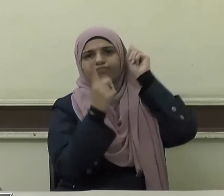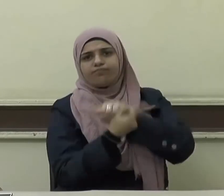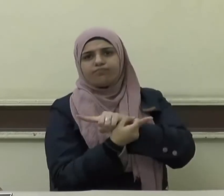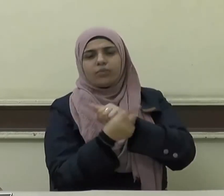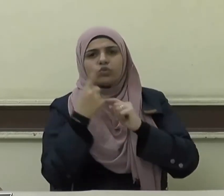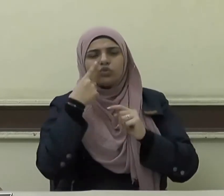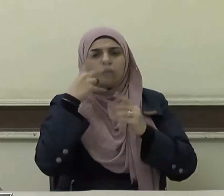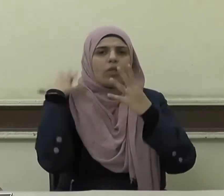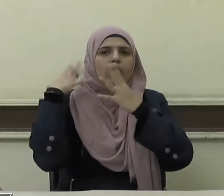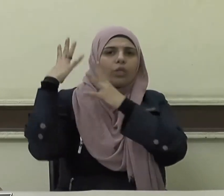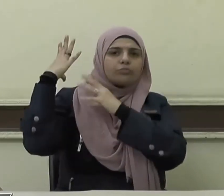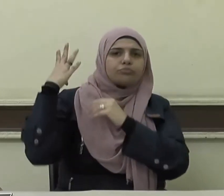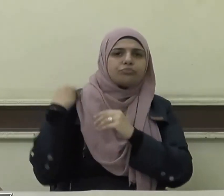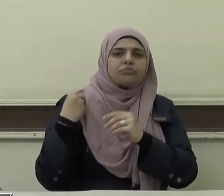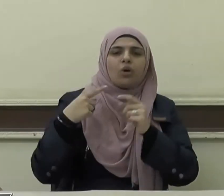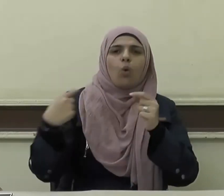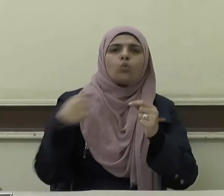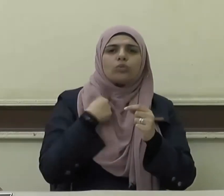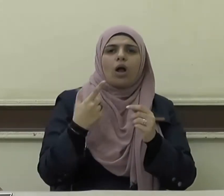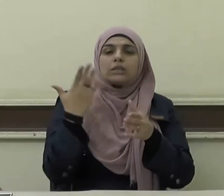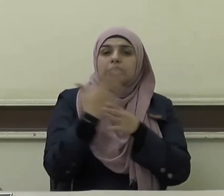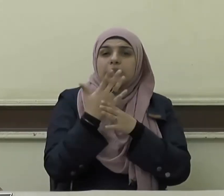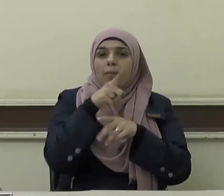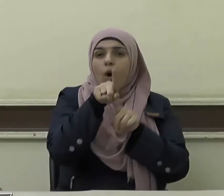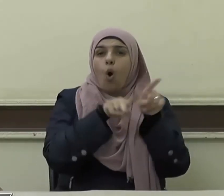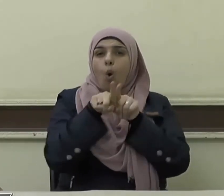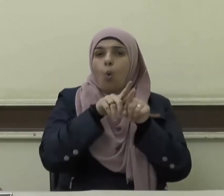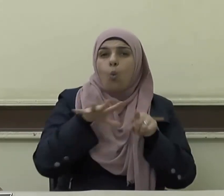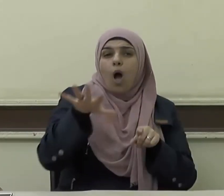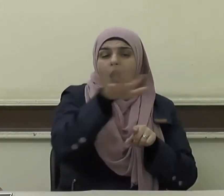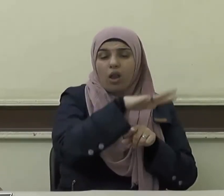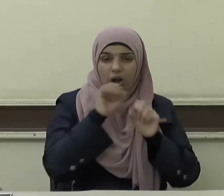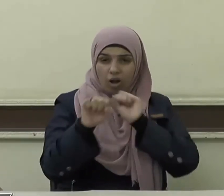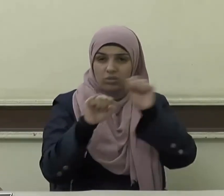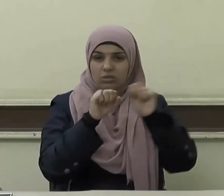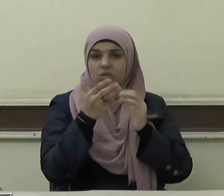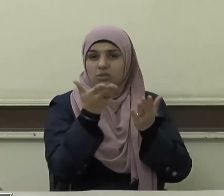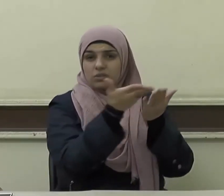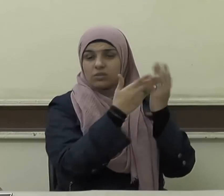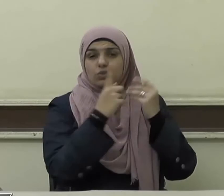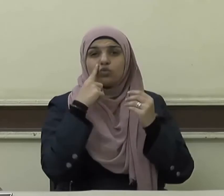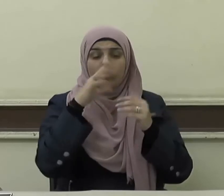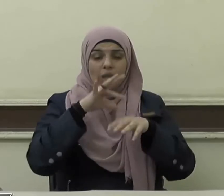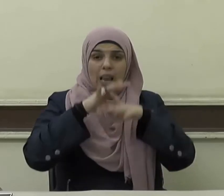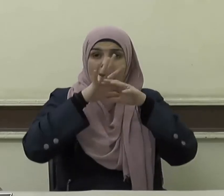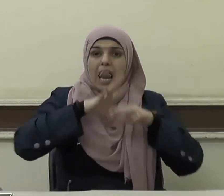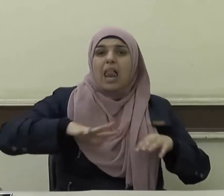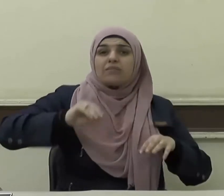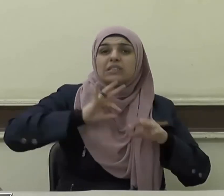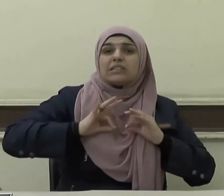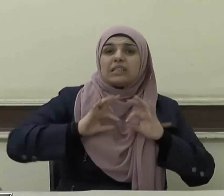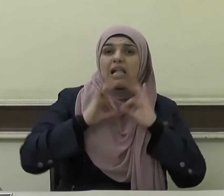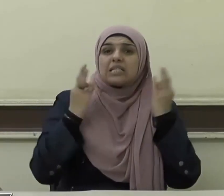هباء منثورا أما إنهم إخوانكم ومن جلدتكم